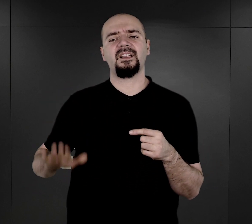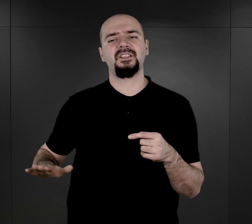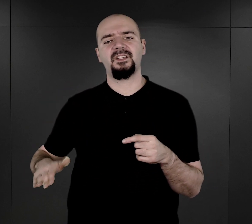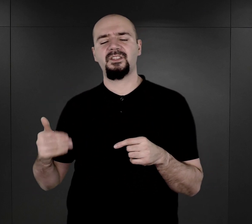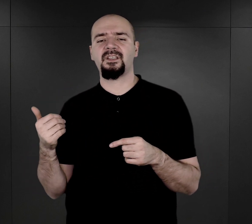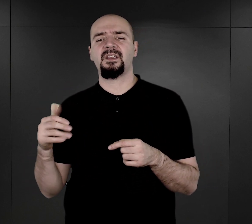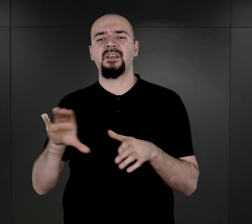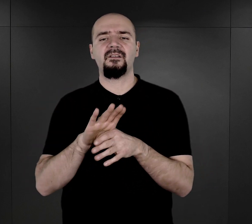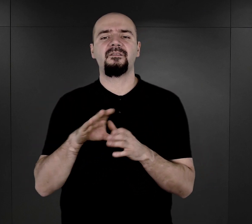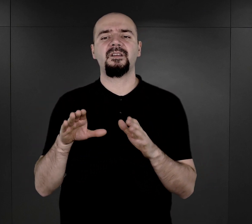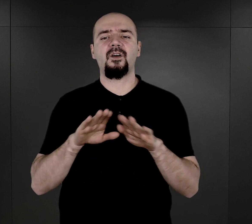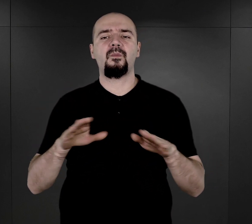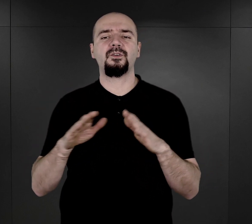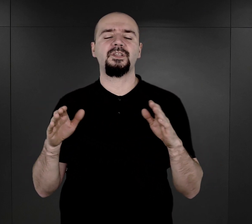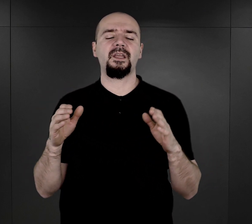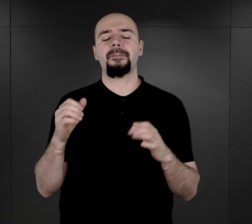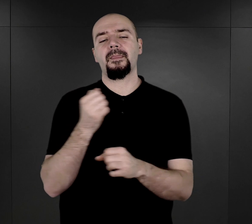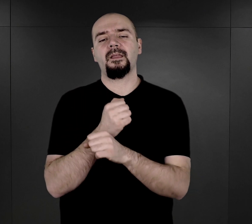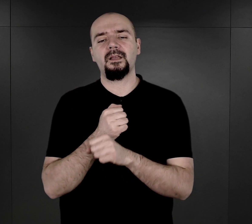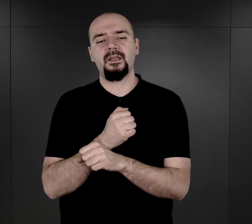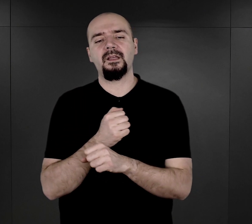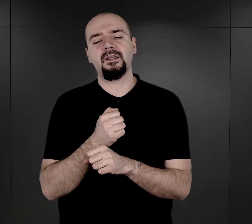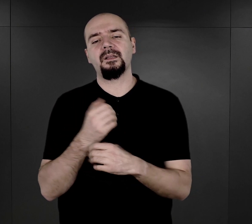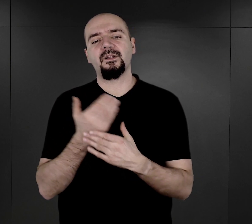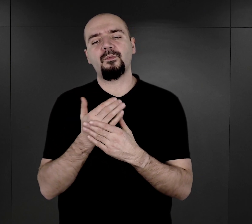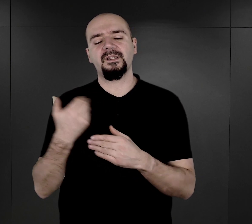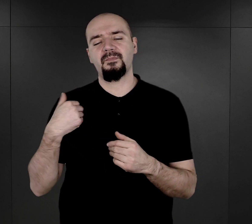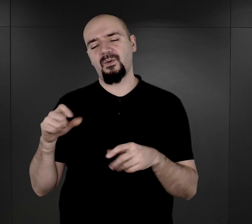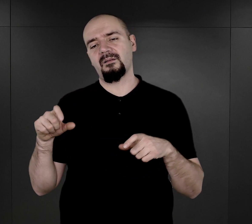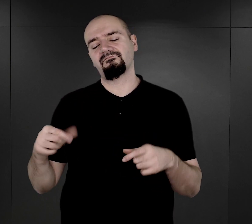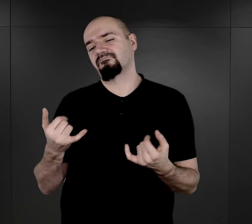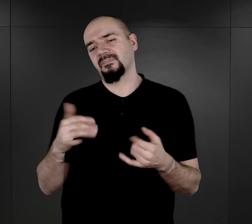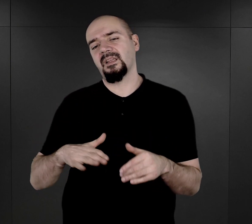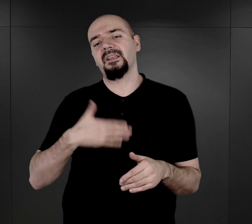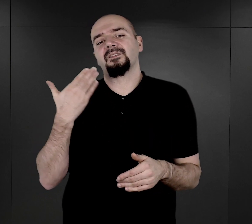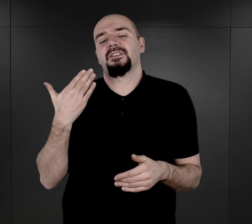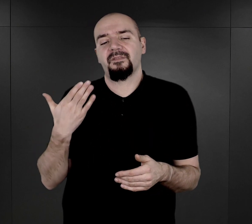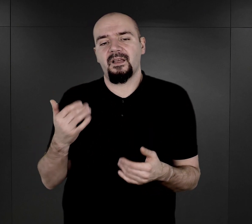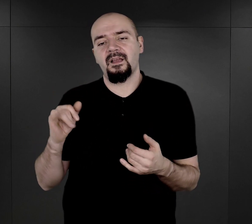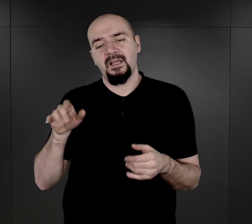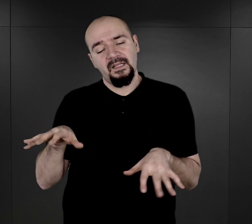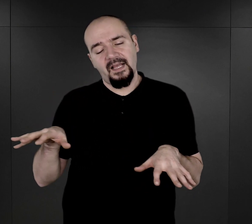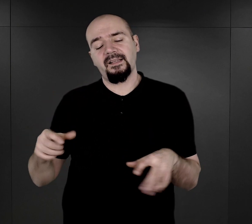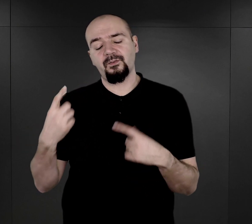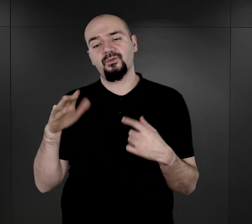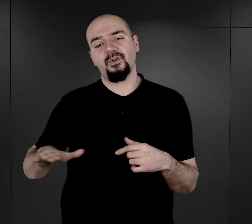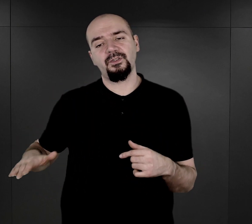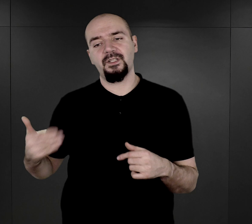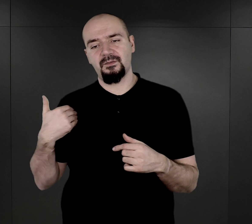obozowym, zupełnie wyjątkowa. Tak duża liczba dzieci umieszczonych w obozie, szacuje się, że było